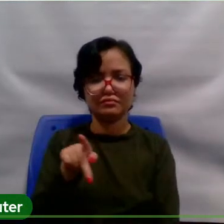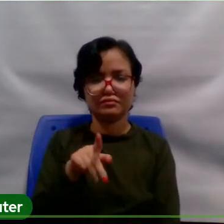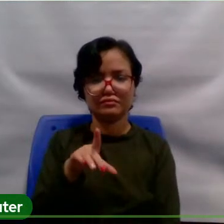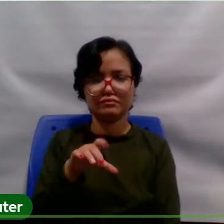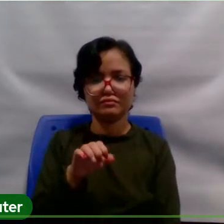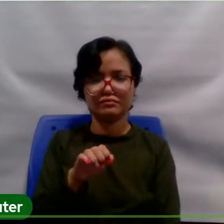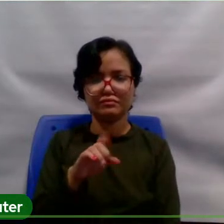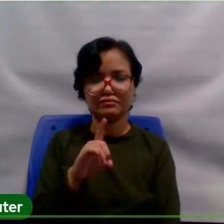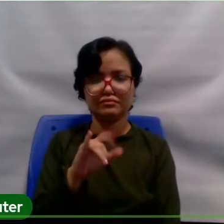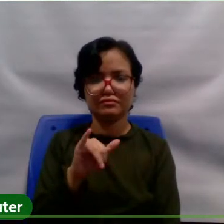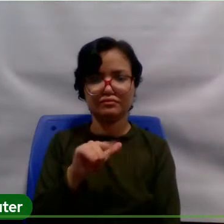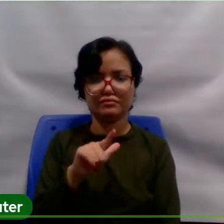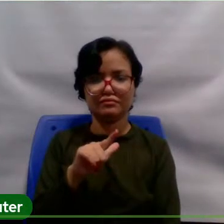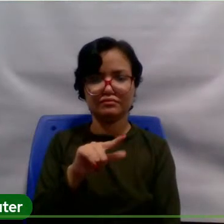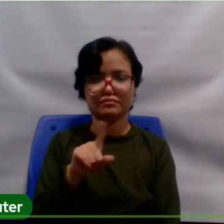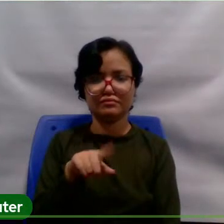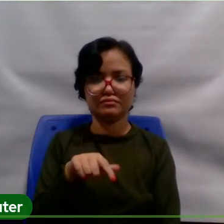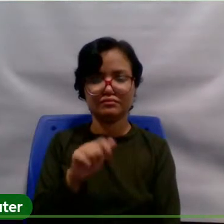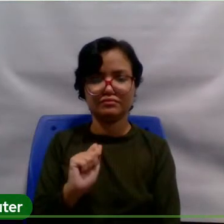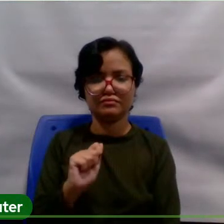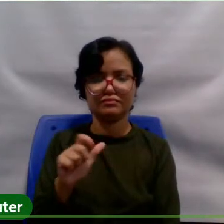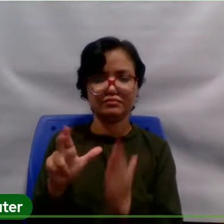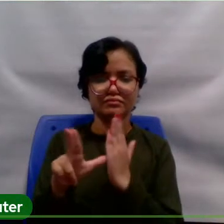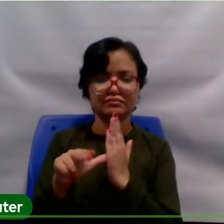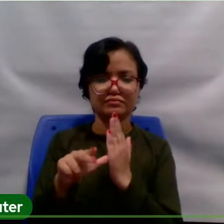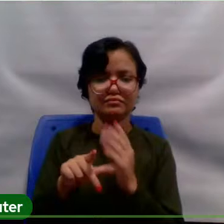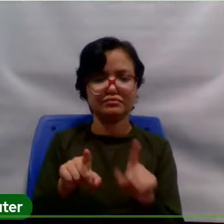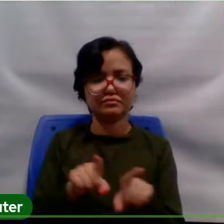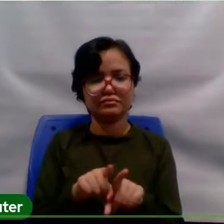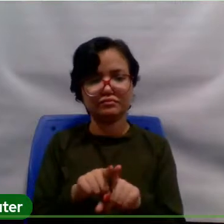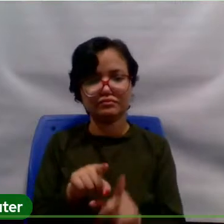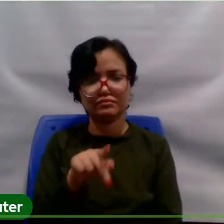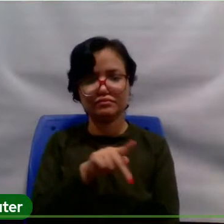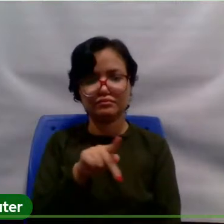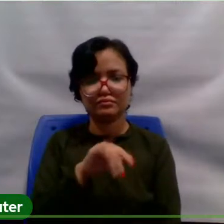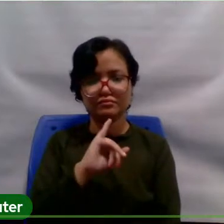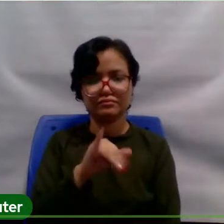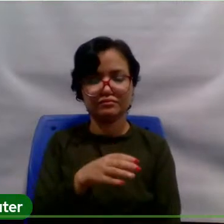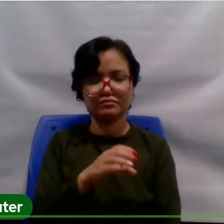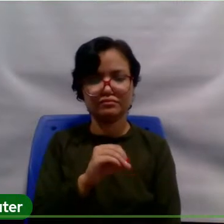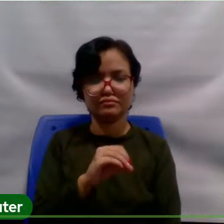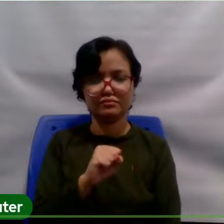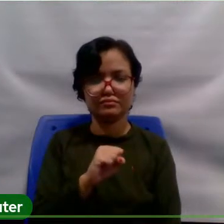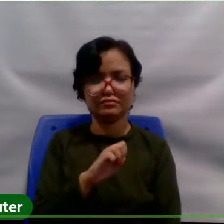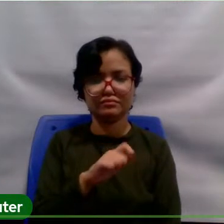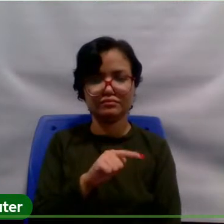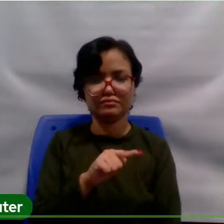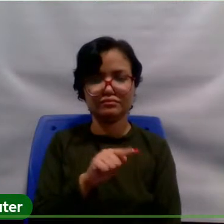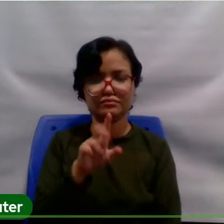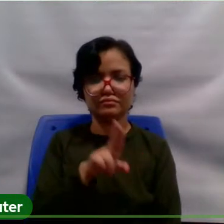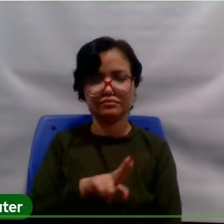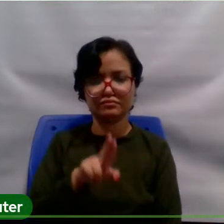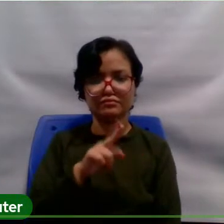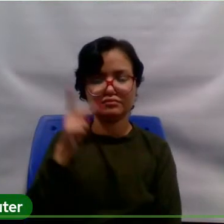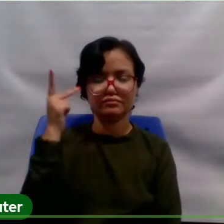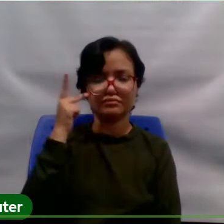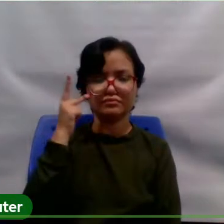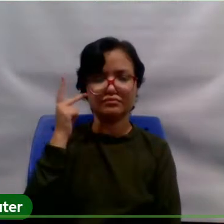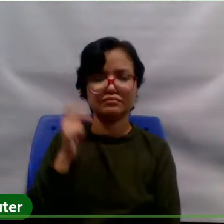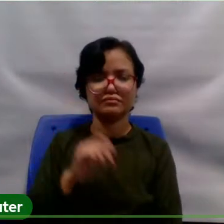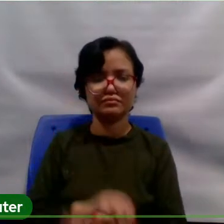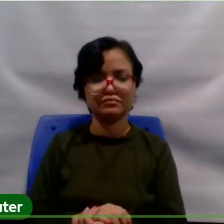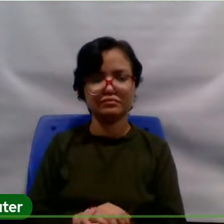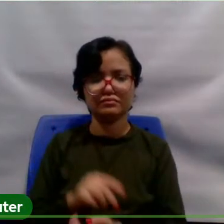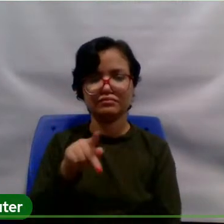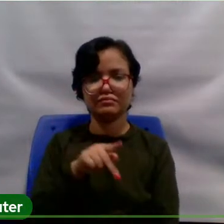o professor José Ruten, da UFSCar, a professora Sônia Bau, da UNB, professor Djalman,